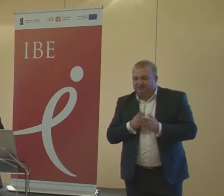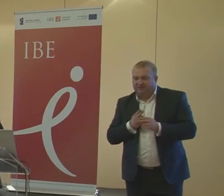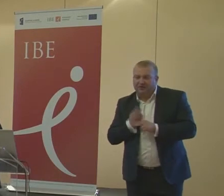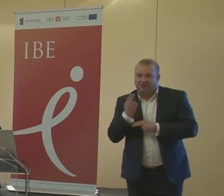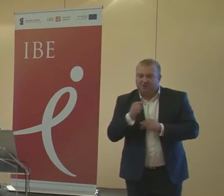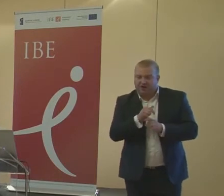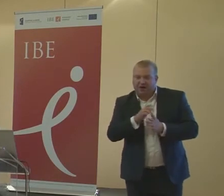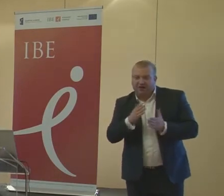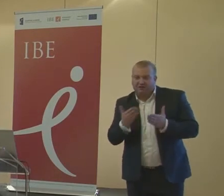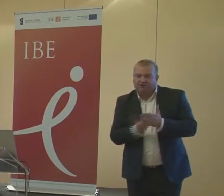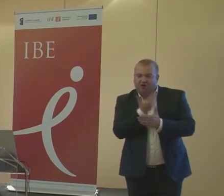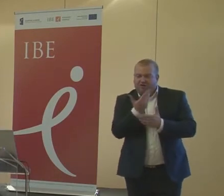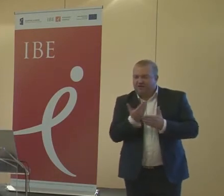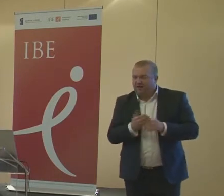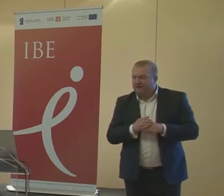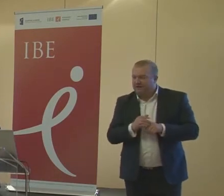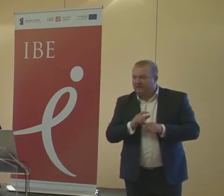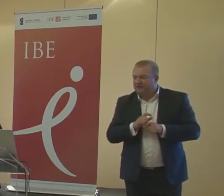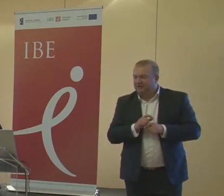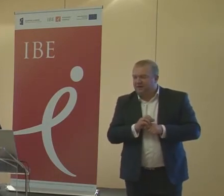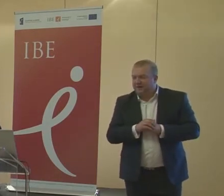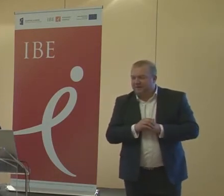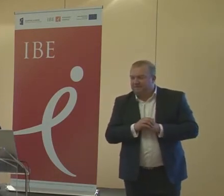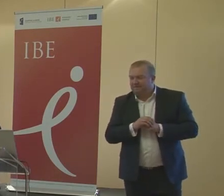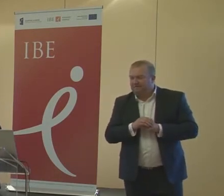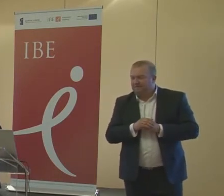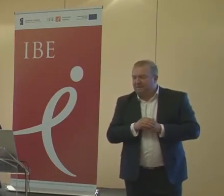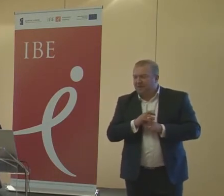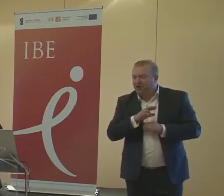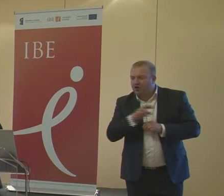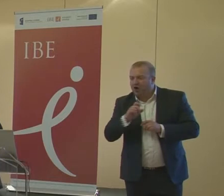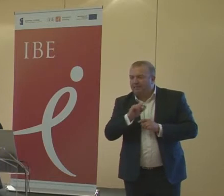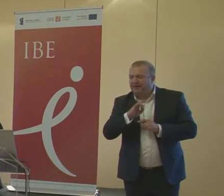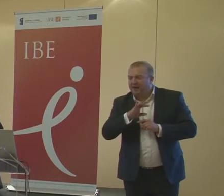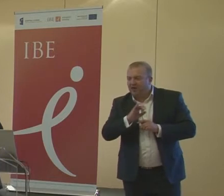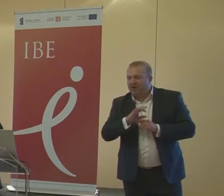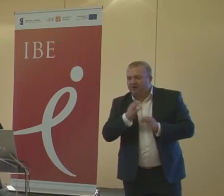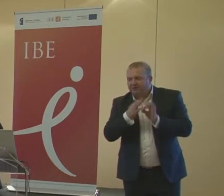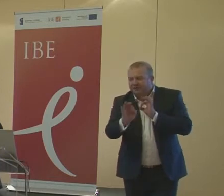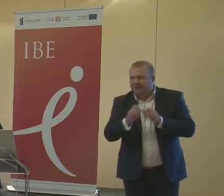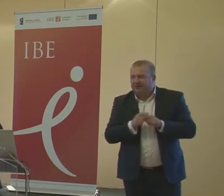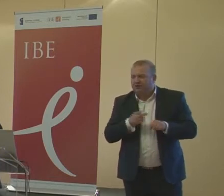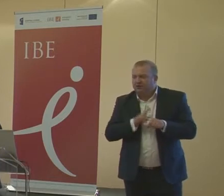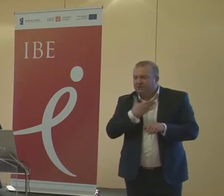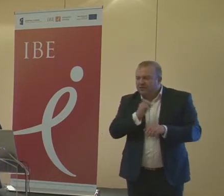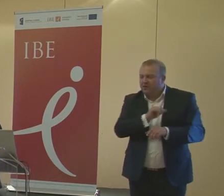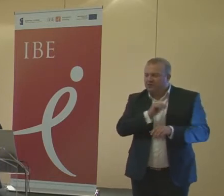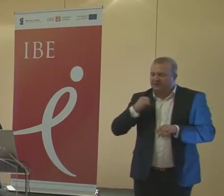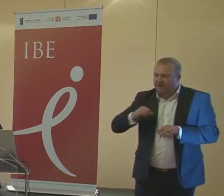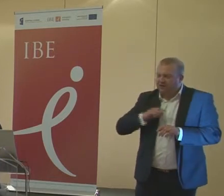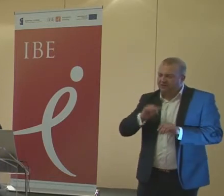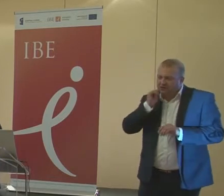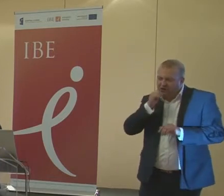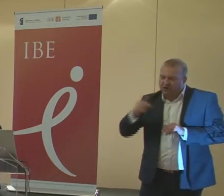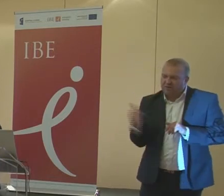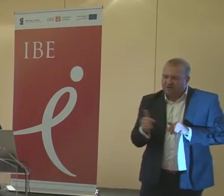nowa doba roli pedagoga specjalnego, który mimo swoich codziennych